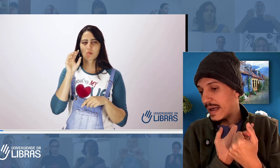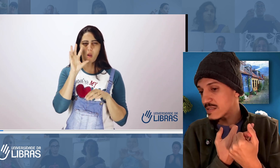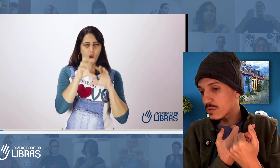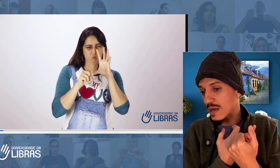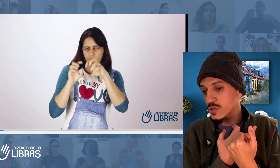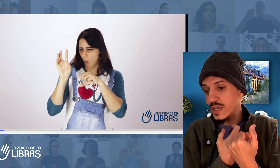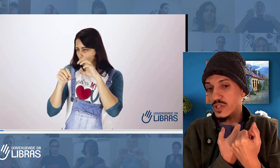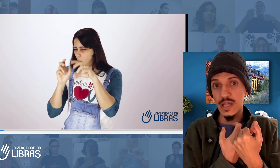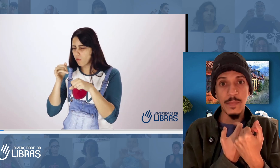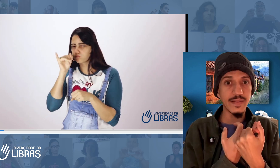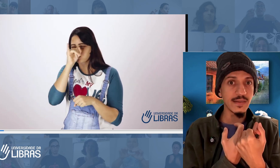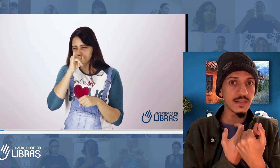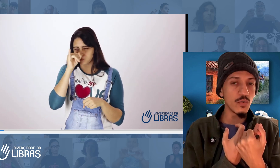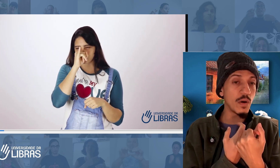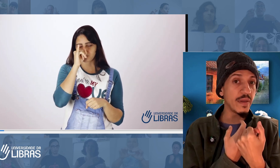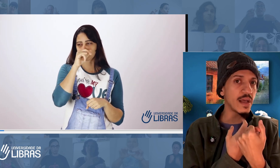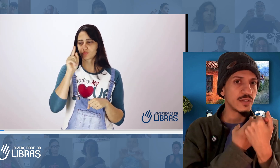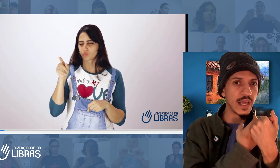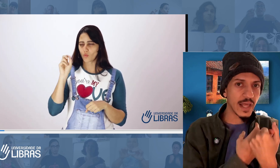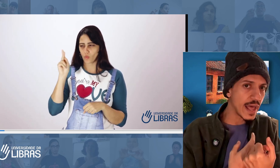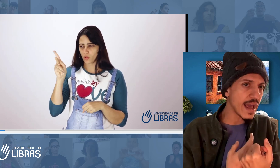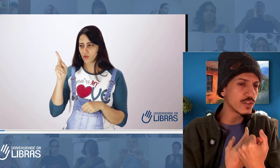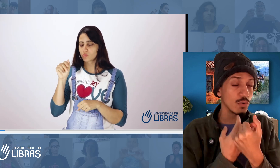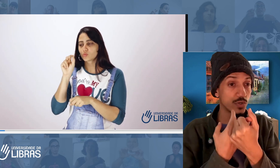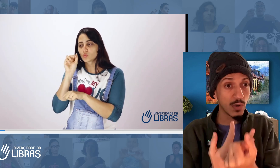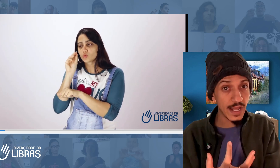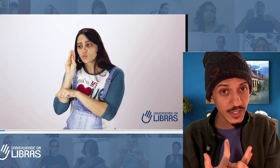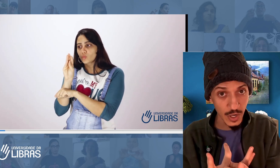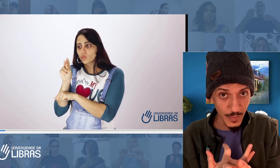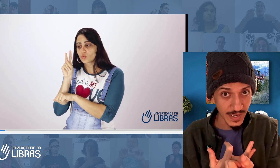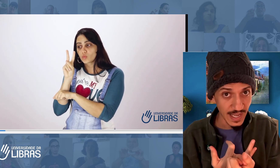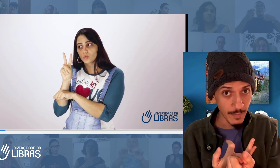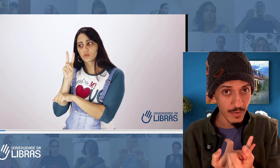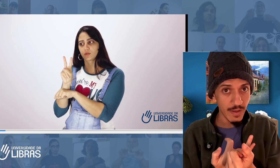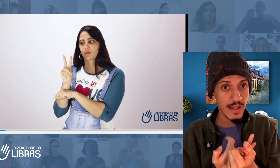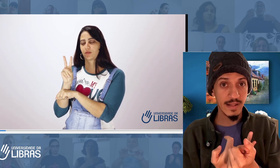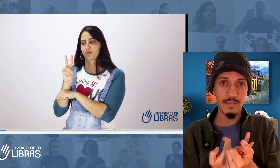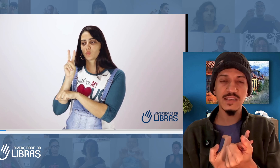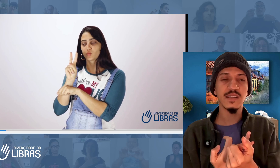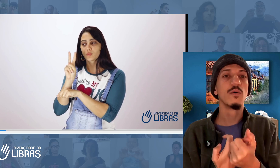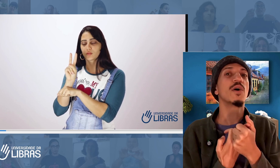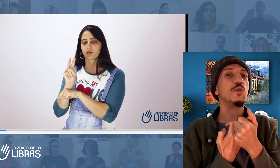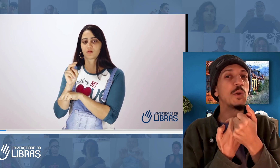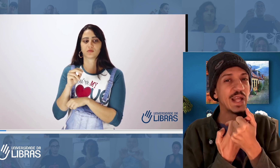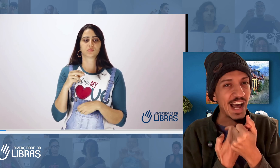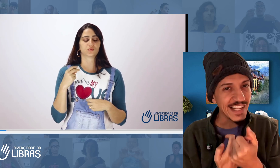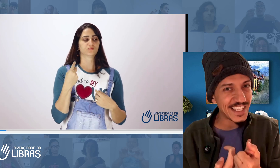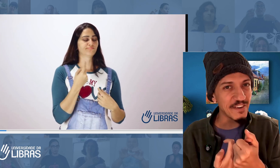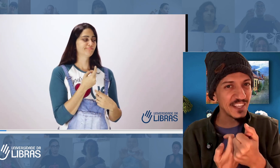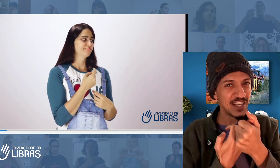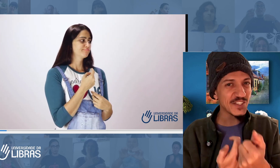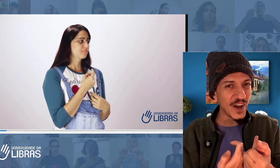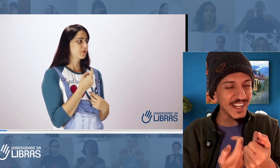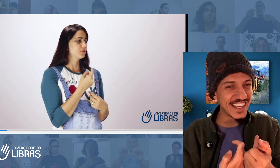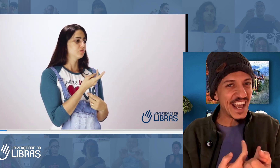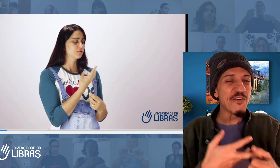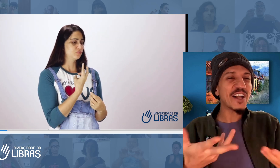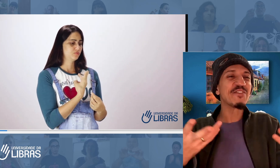situações de interpretação no ambiente da igreja ou de sua religião, por exemplo, nada mais são do que narrativas, histórias. Quando você